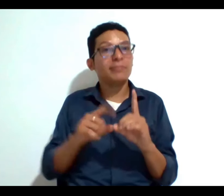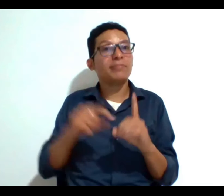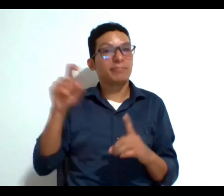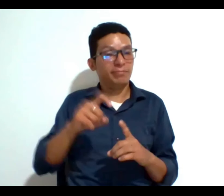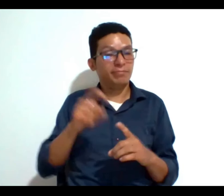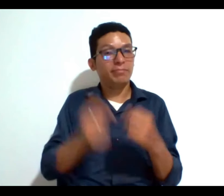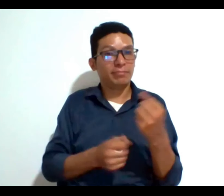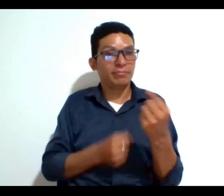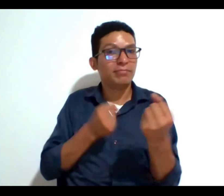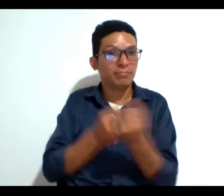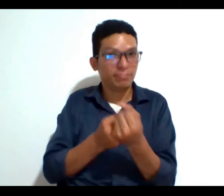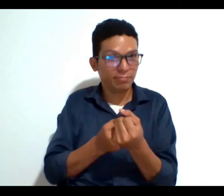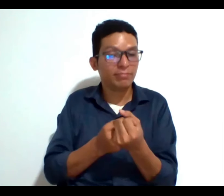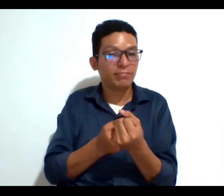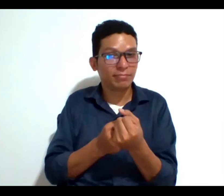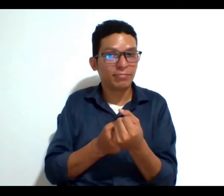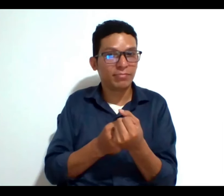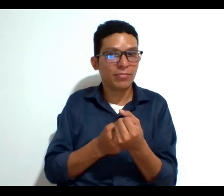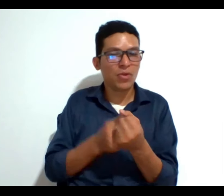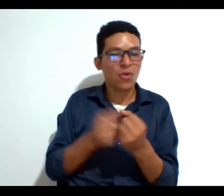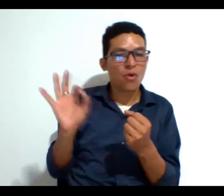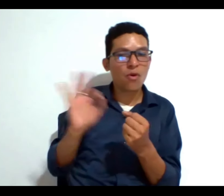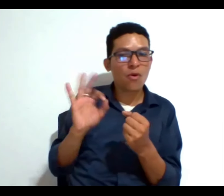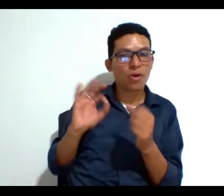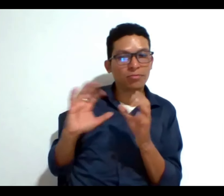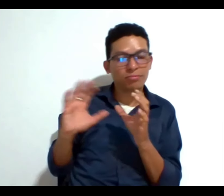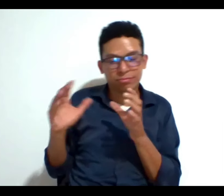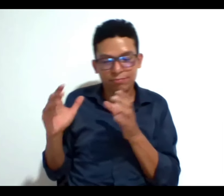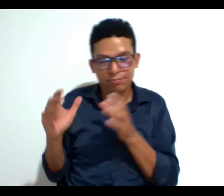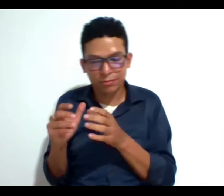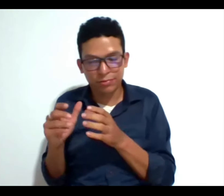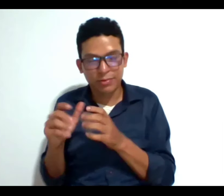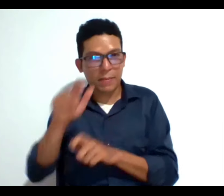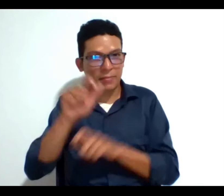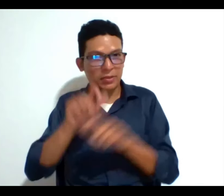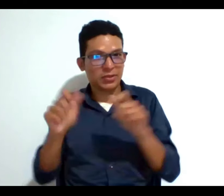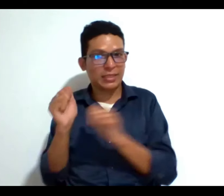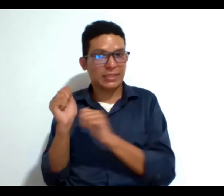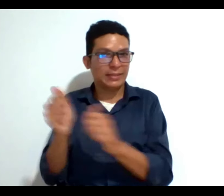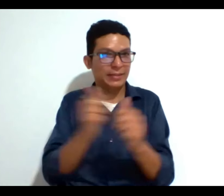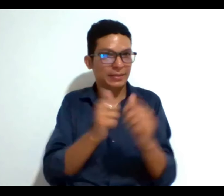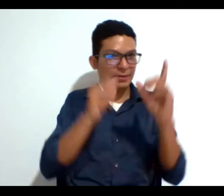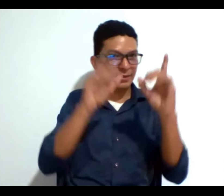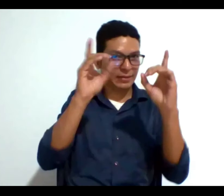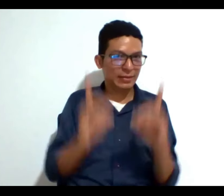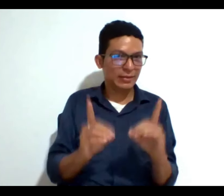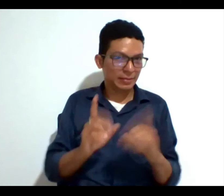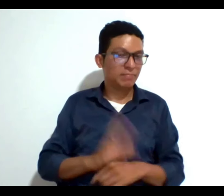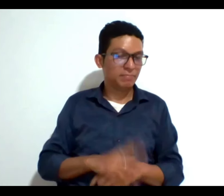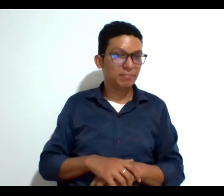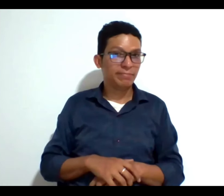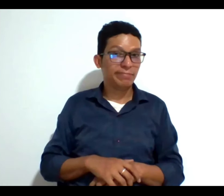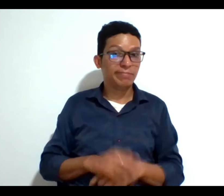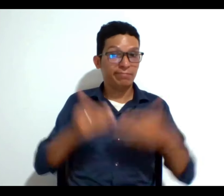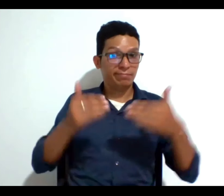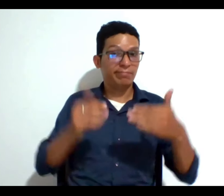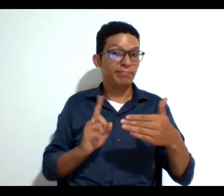van a requerir de un apoyo o de rodearse de las personas que ellas mismas elijan y esto en discapacidad pues es